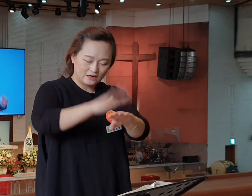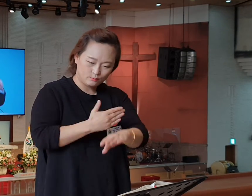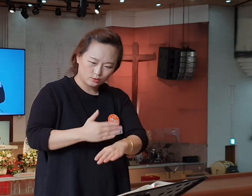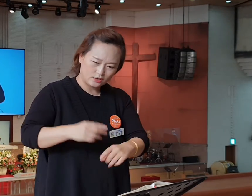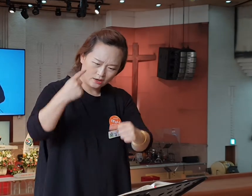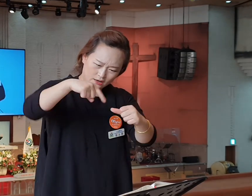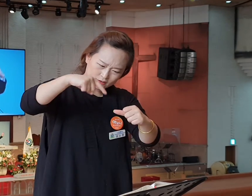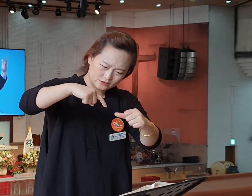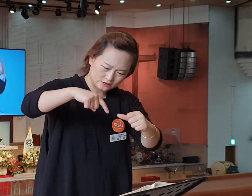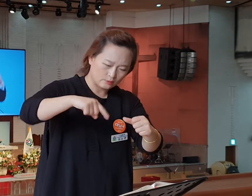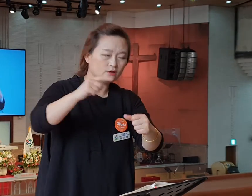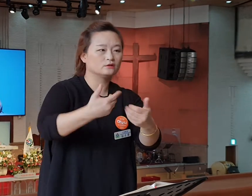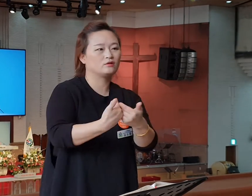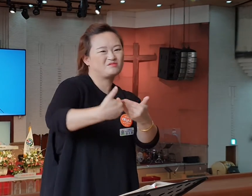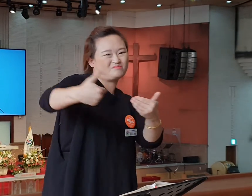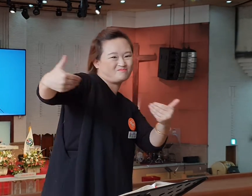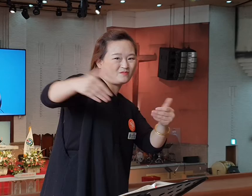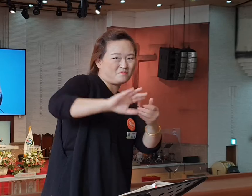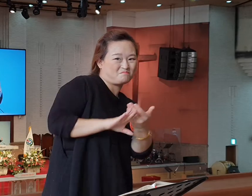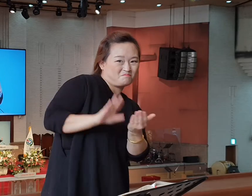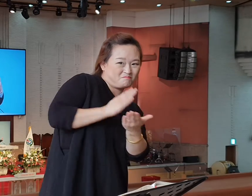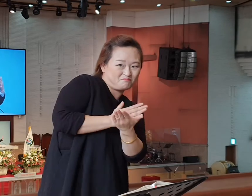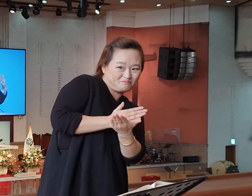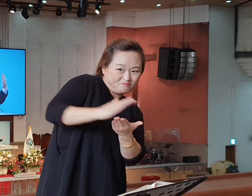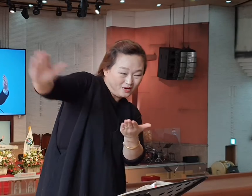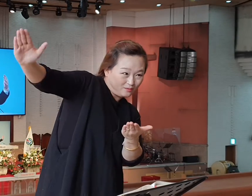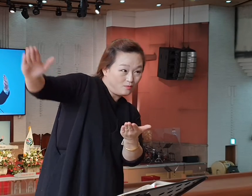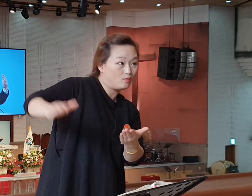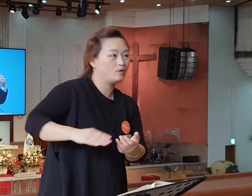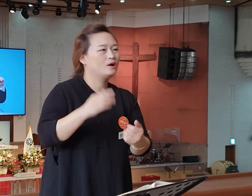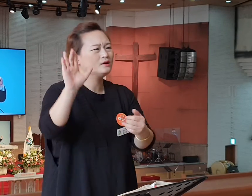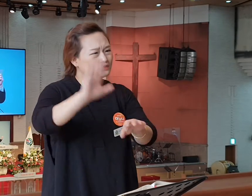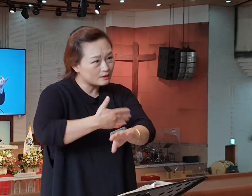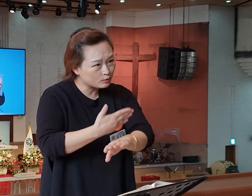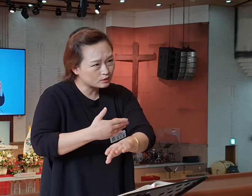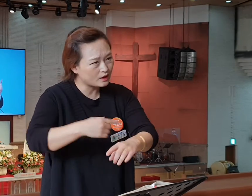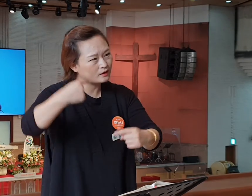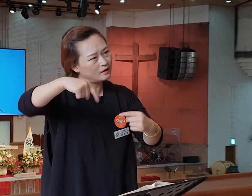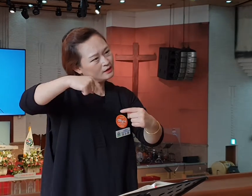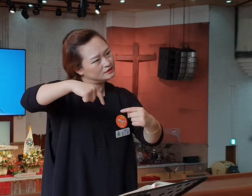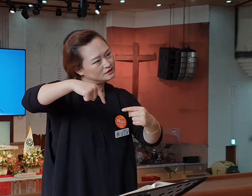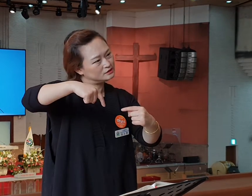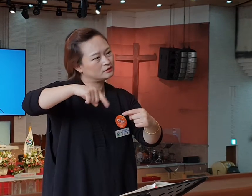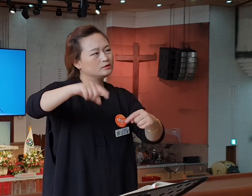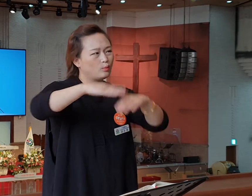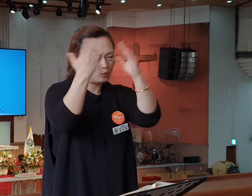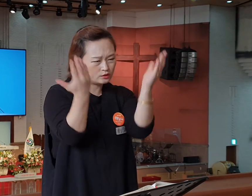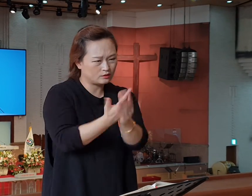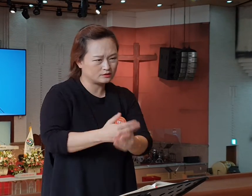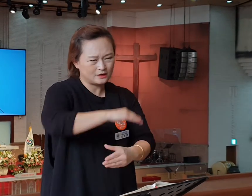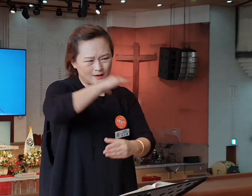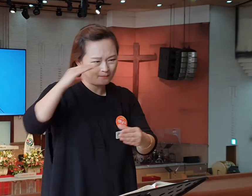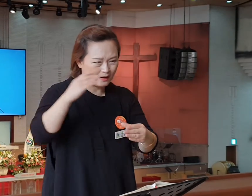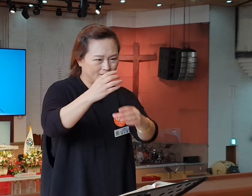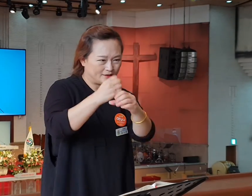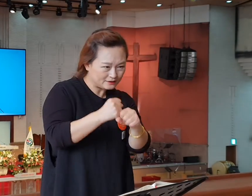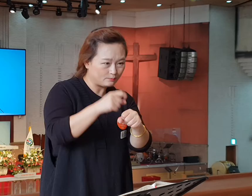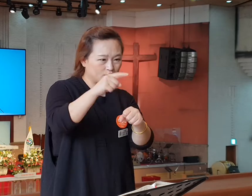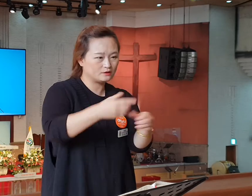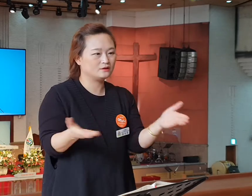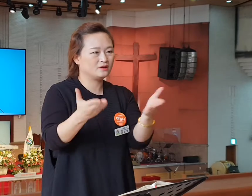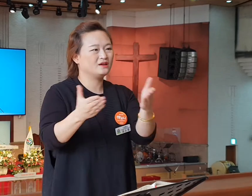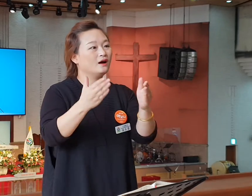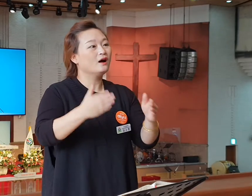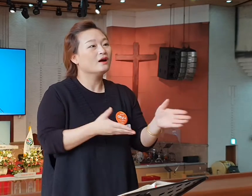가르침들 그것들을 배척해내고 그리고 잘못된 가르침들 그것들을 바로 잡는 일에 유명했던 것이 에베소 교회입니다.